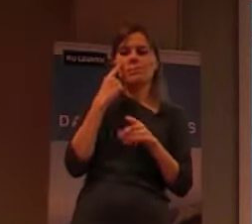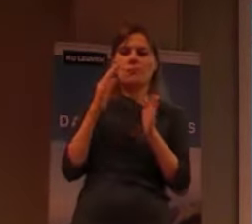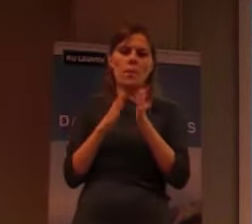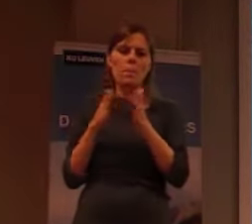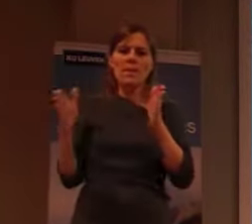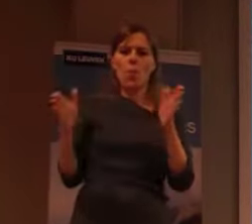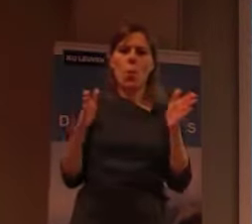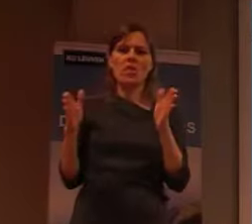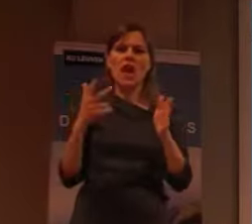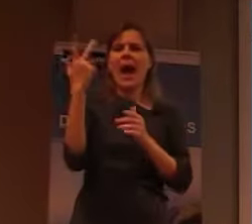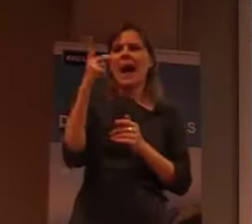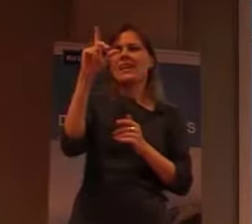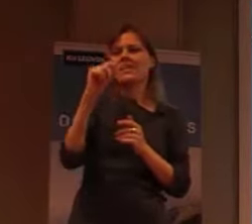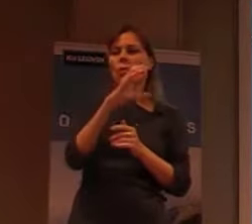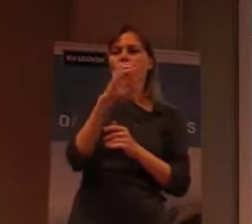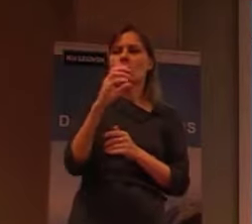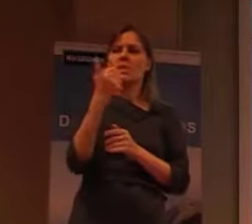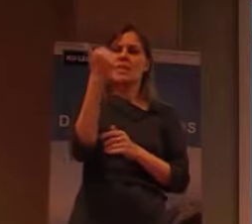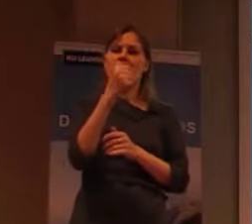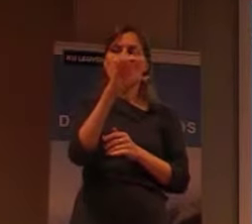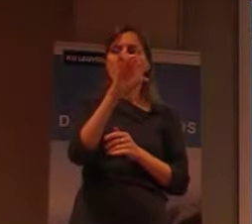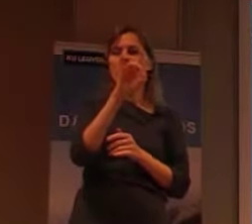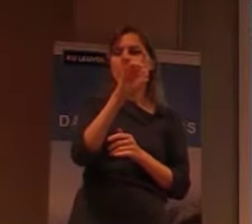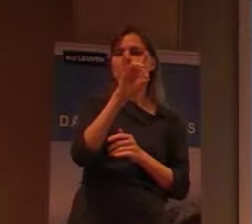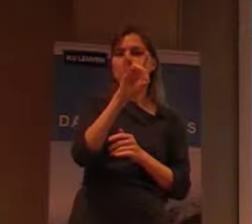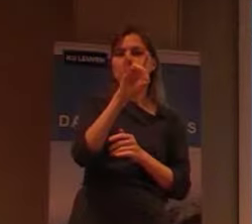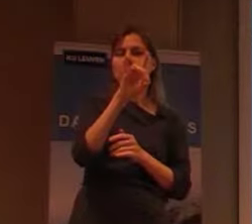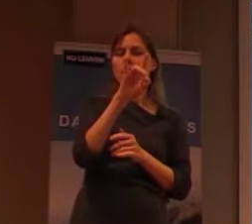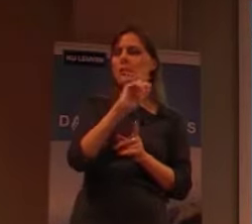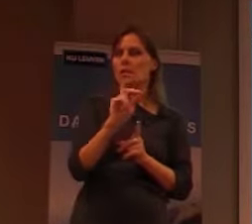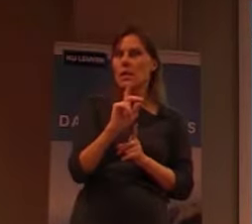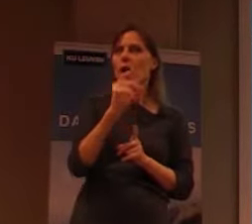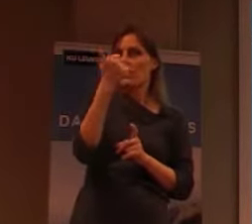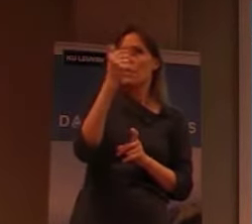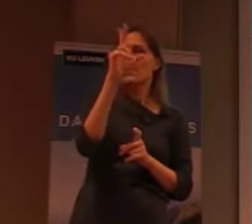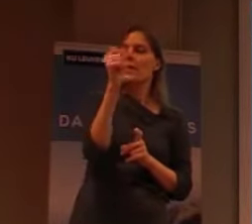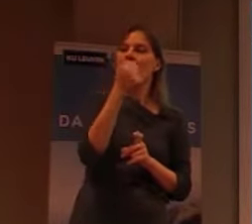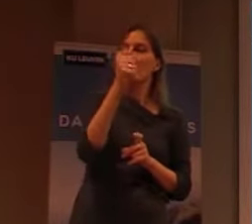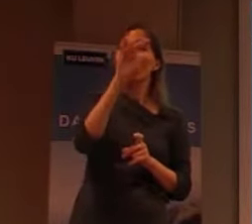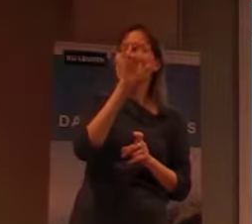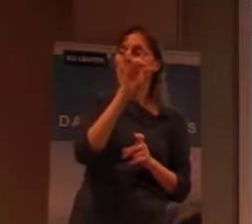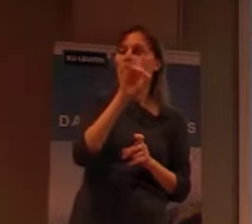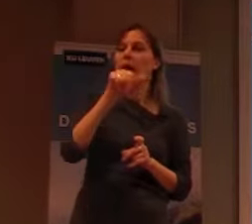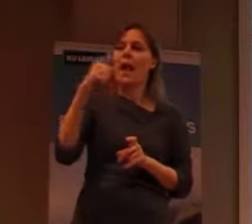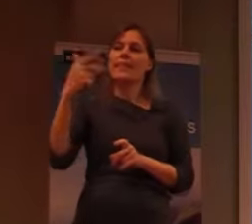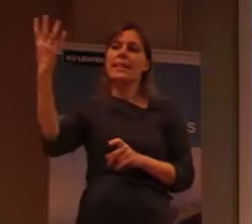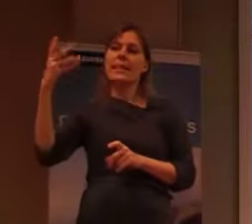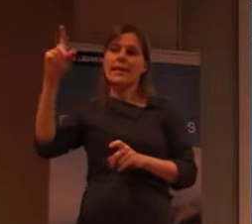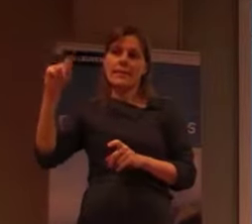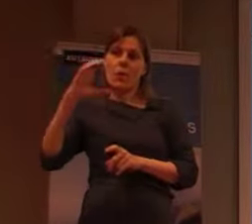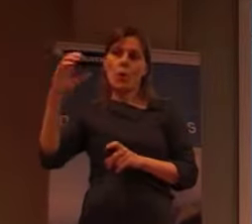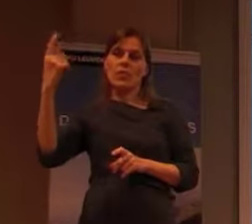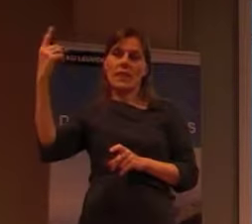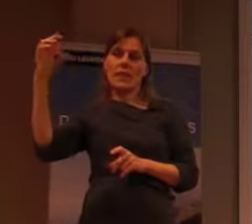1846 en 1831 dat er toch